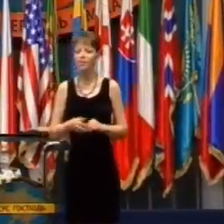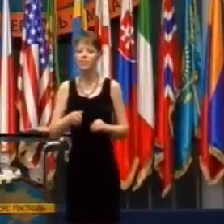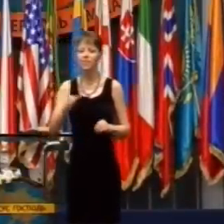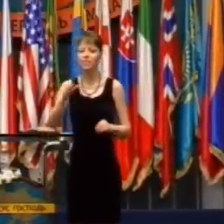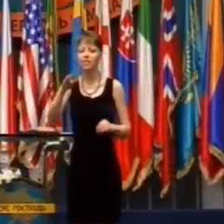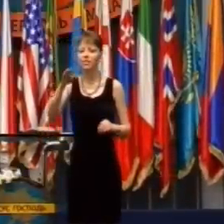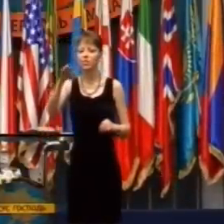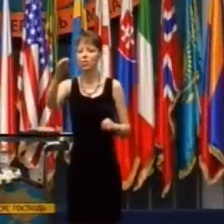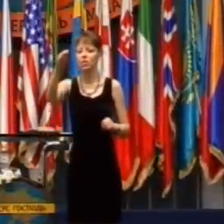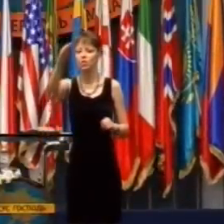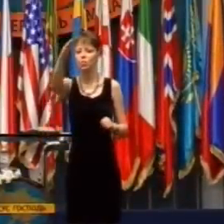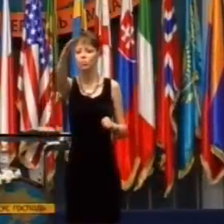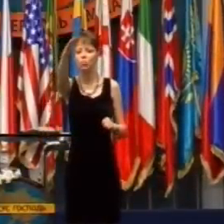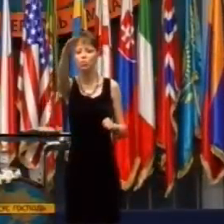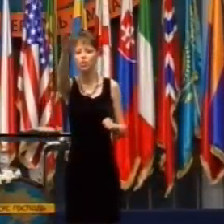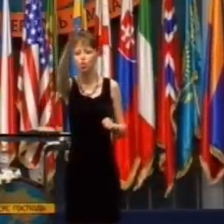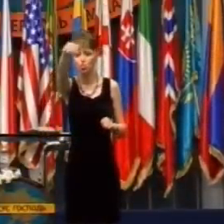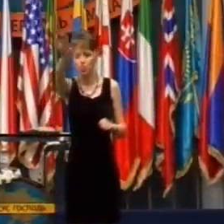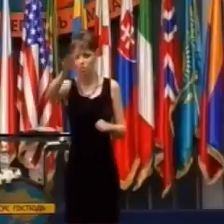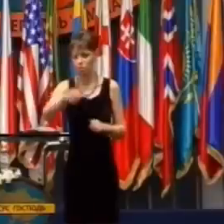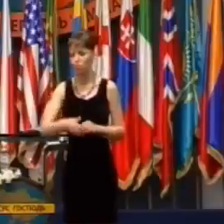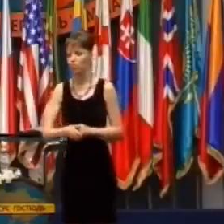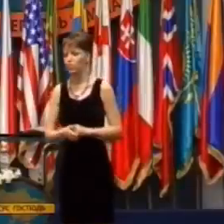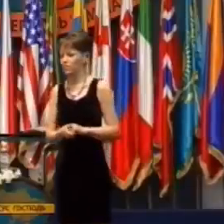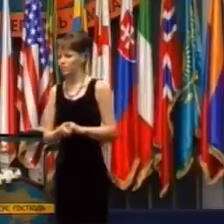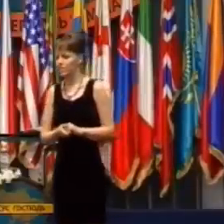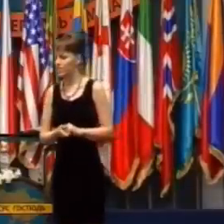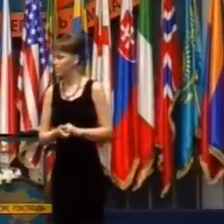Vyšiel som von, aby som videl, čo sa deje.